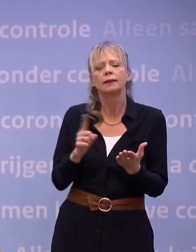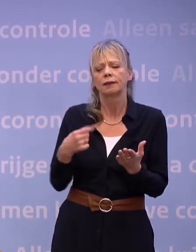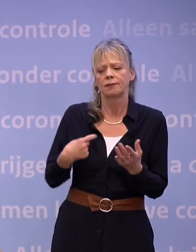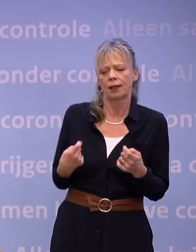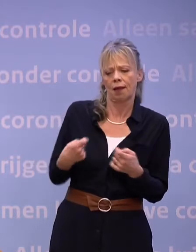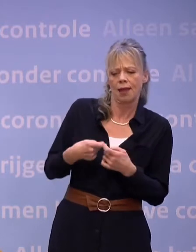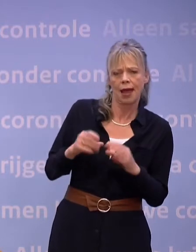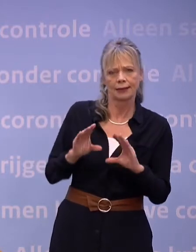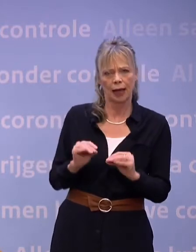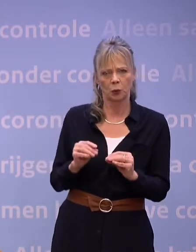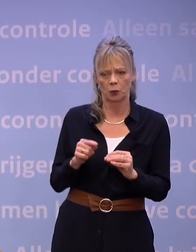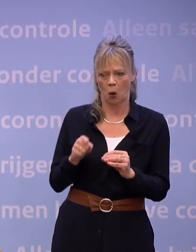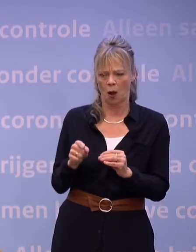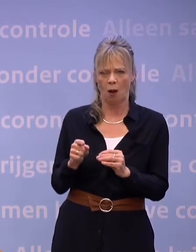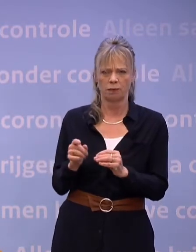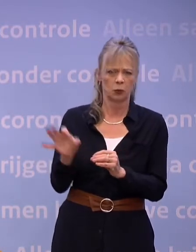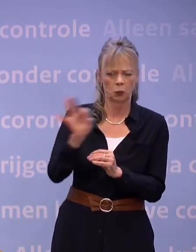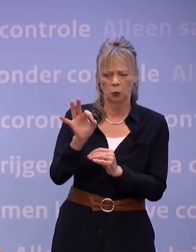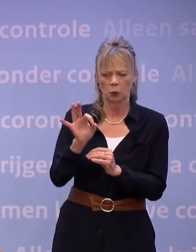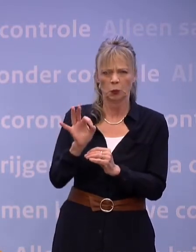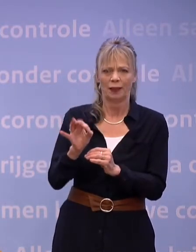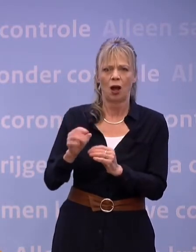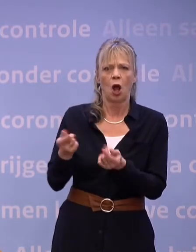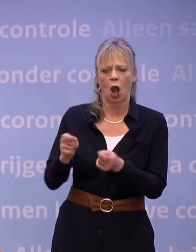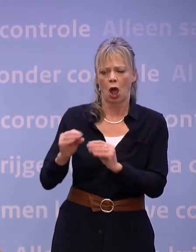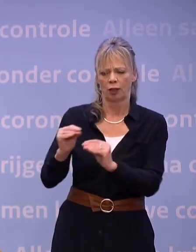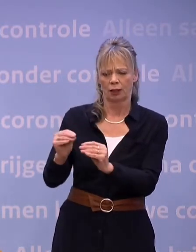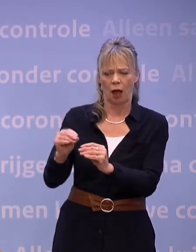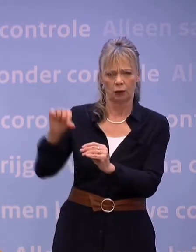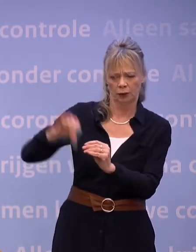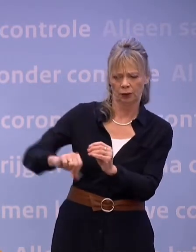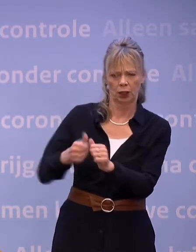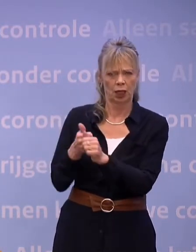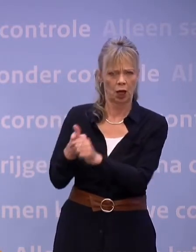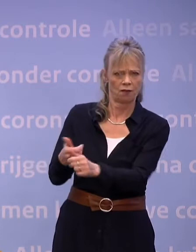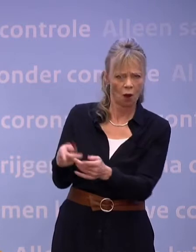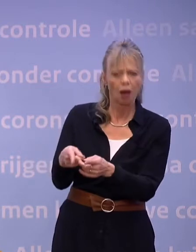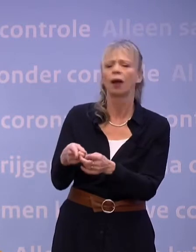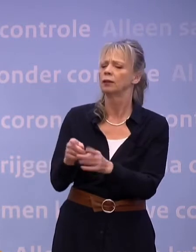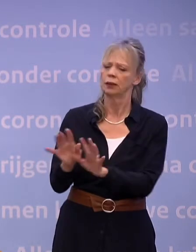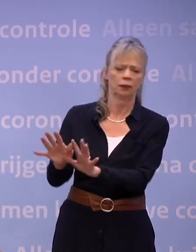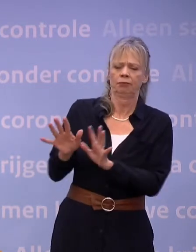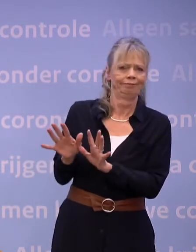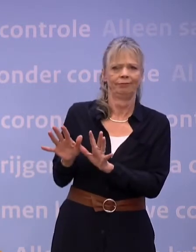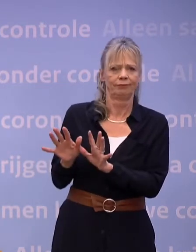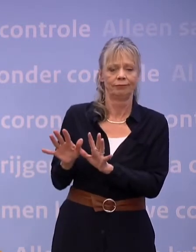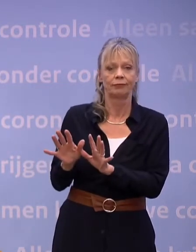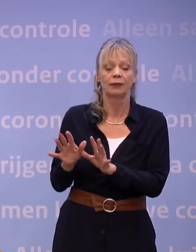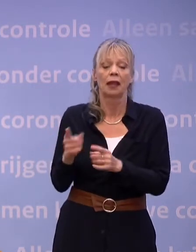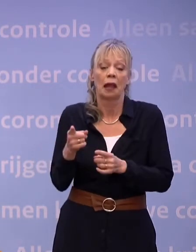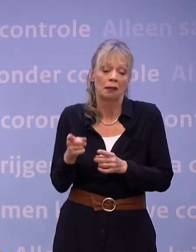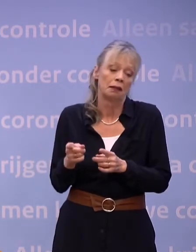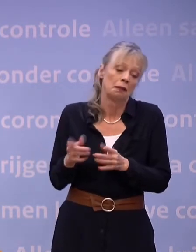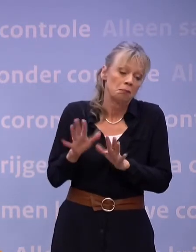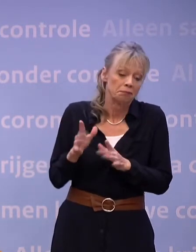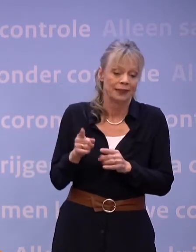...om de ergste negatieve gevolgen van de verlenging van de lockdown op te vangen. En daarnaast wat er misschien